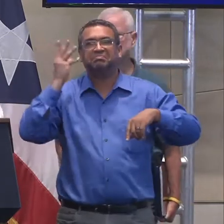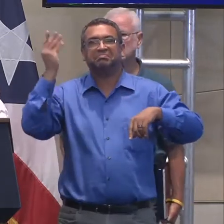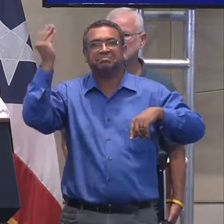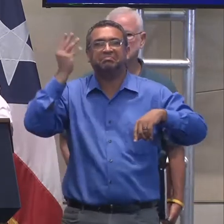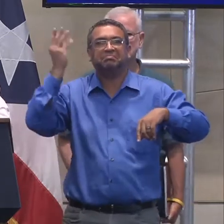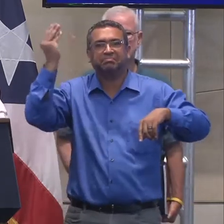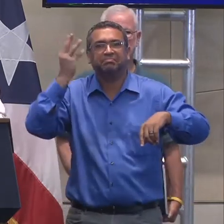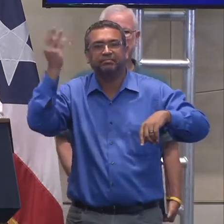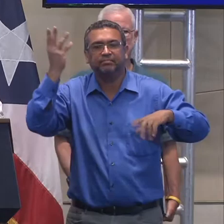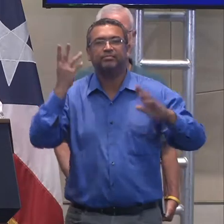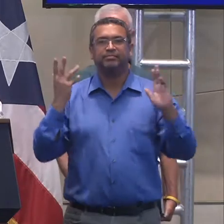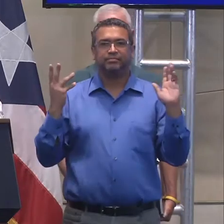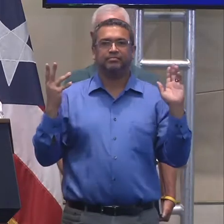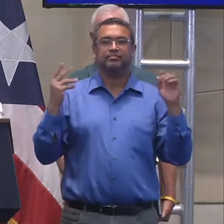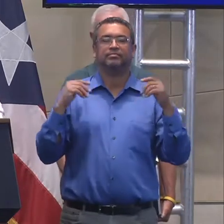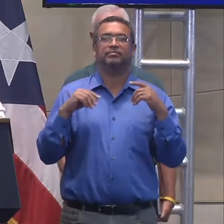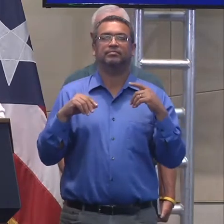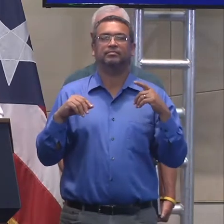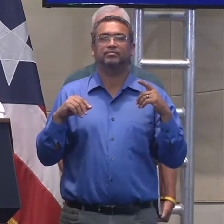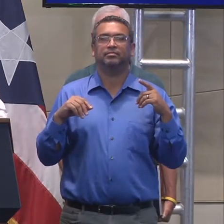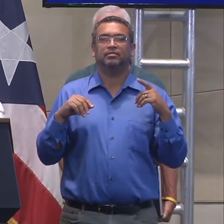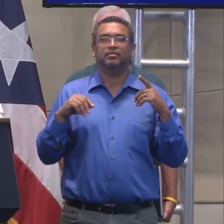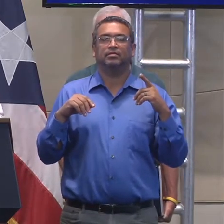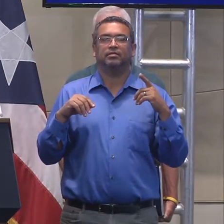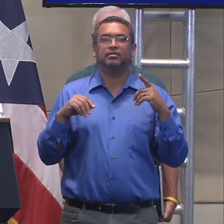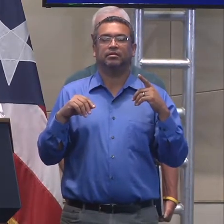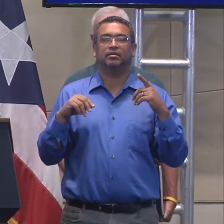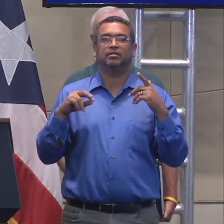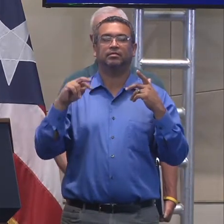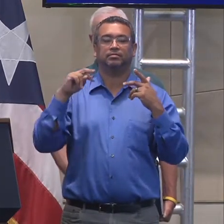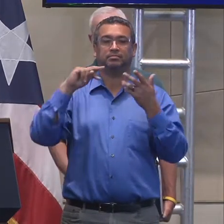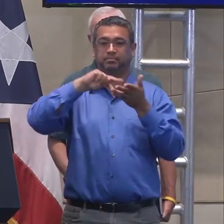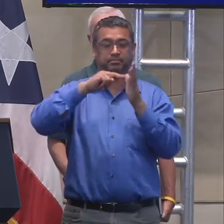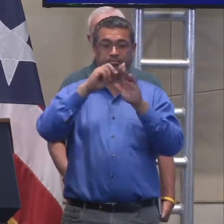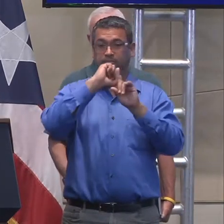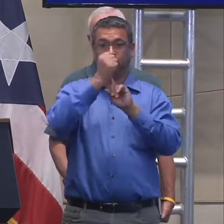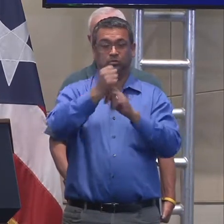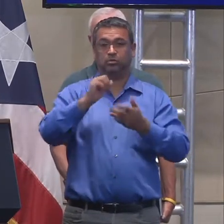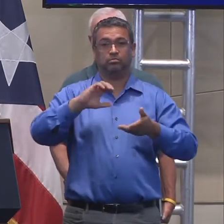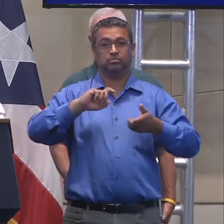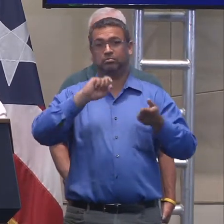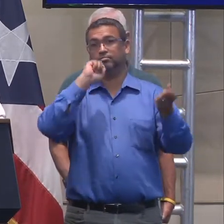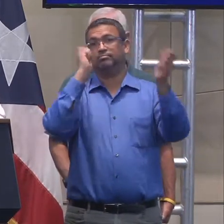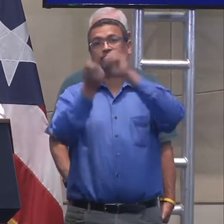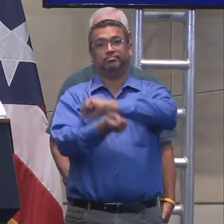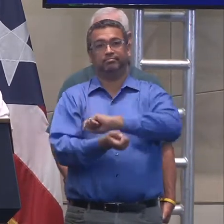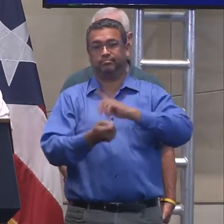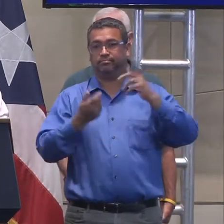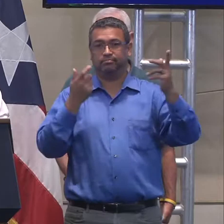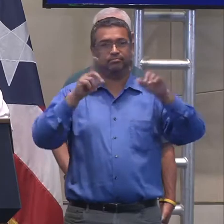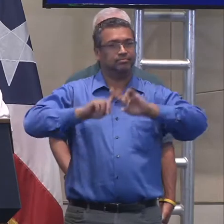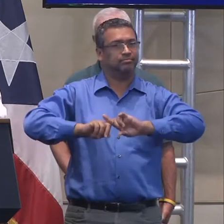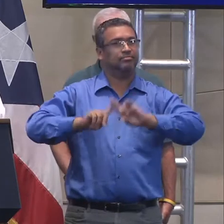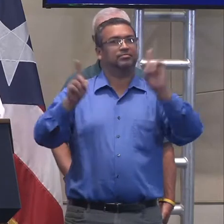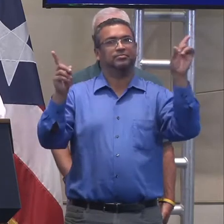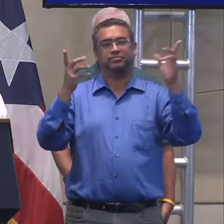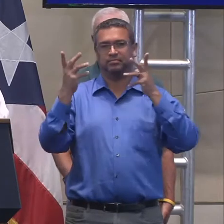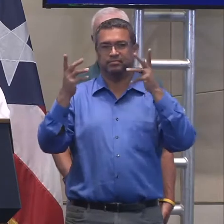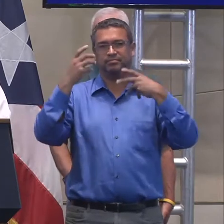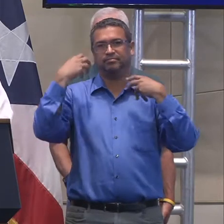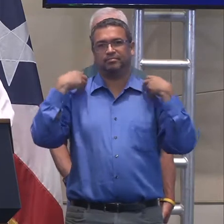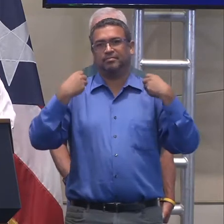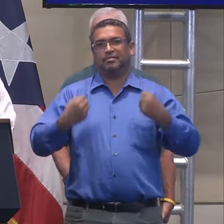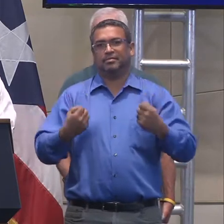a la tormenta que, que sin duda cambia, eh, limita lo que es nuestro sistema de salud, pues,